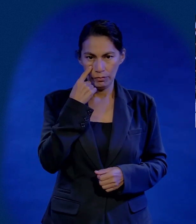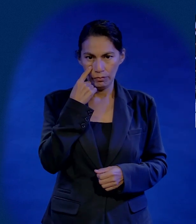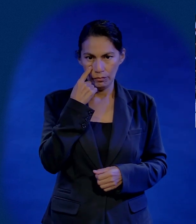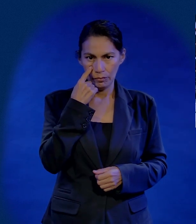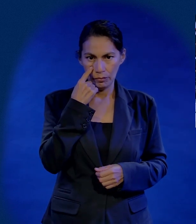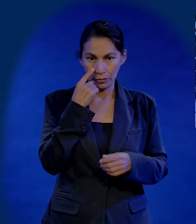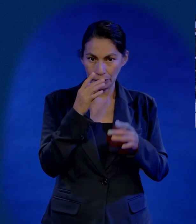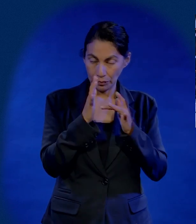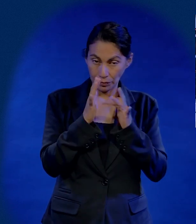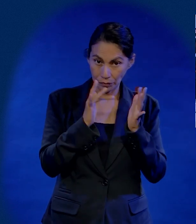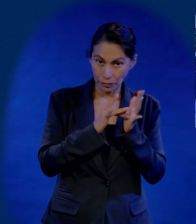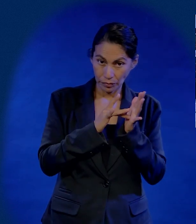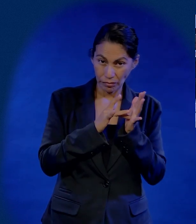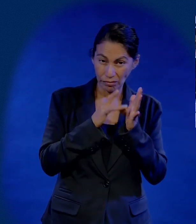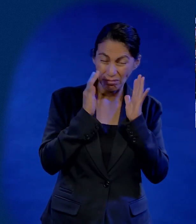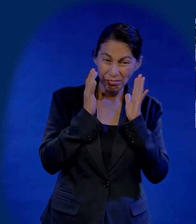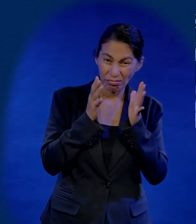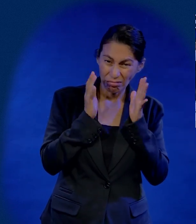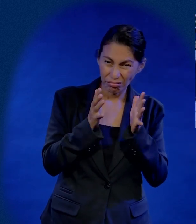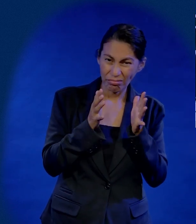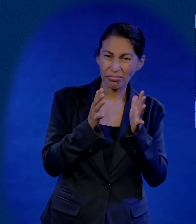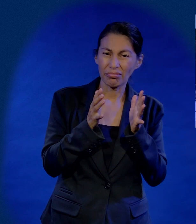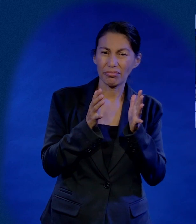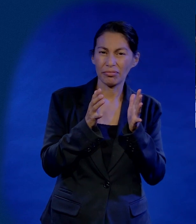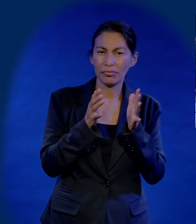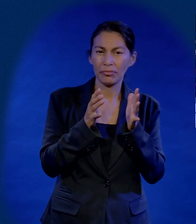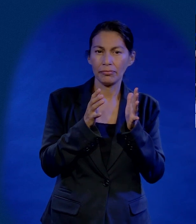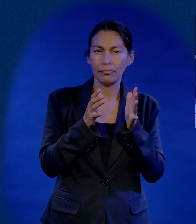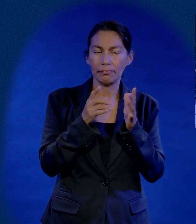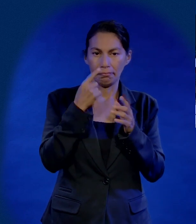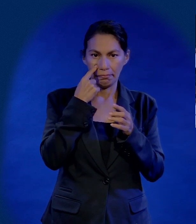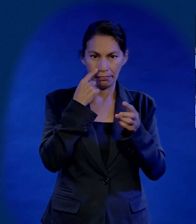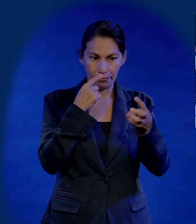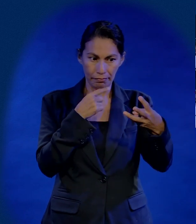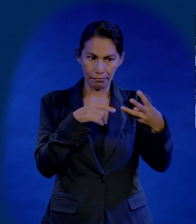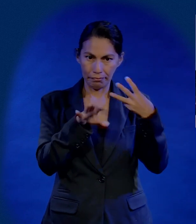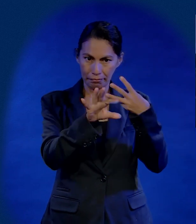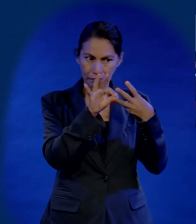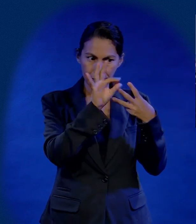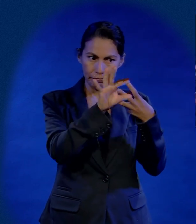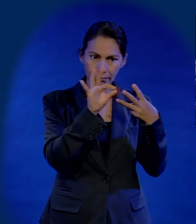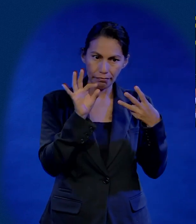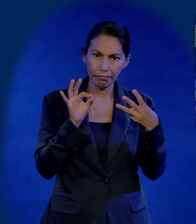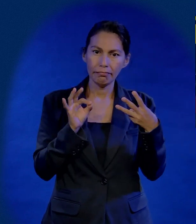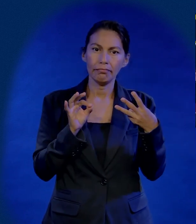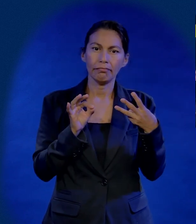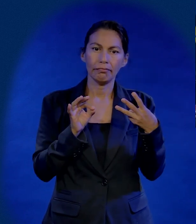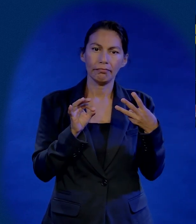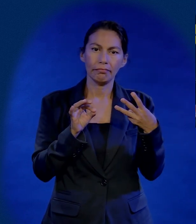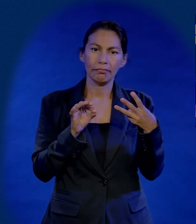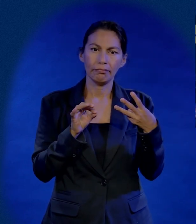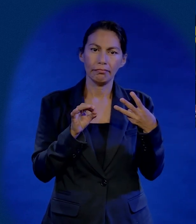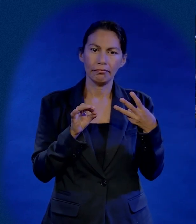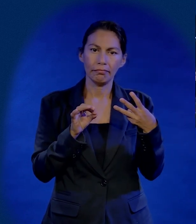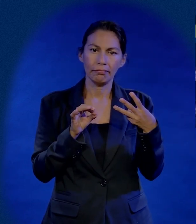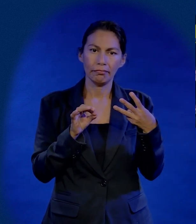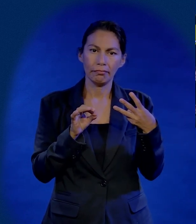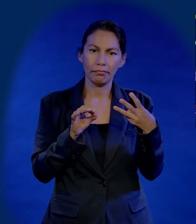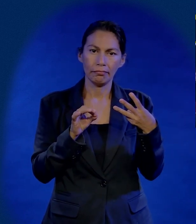regaño que Jesús hace en ese capítulo, hay varios principios. Pero nosotros vamos a extraer solo tres, porque luego se nos olvidan.